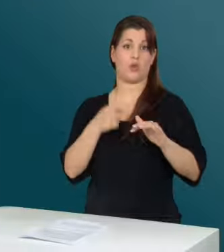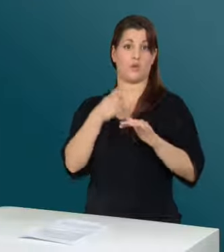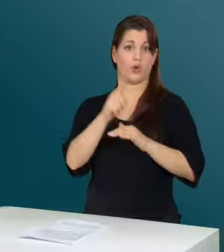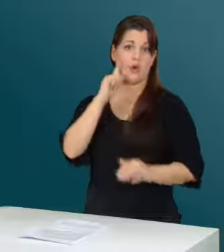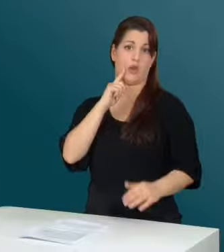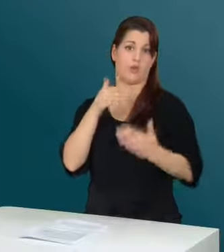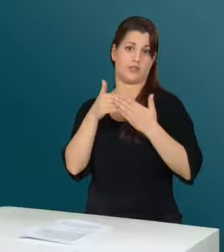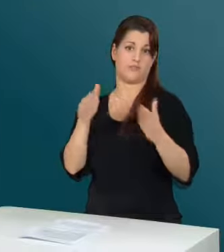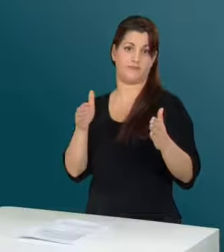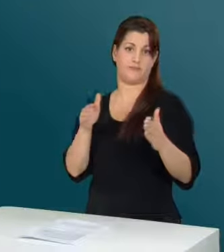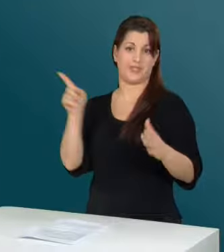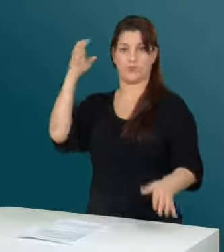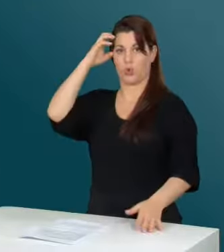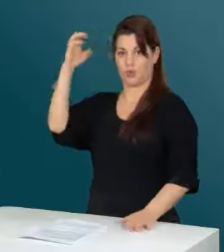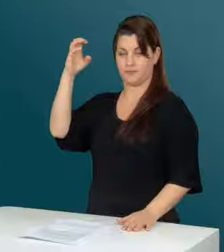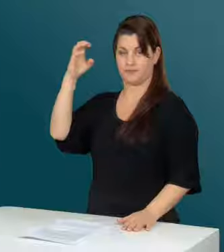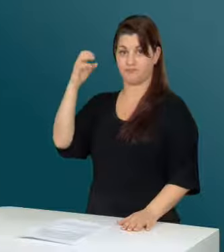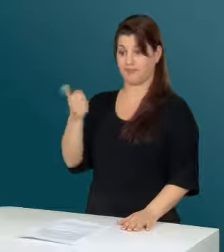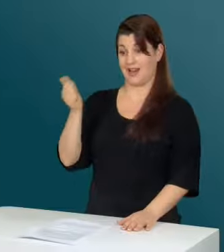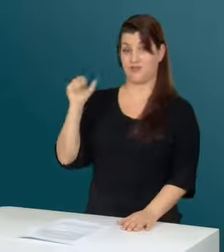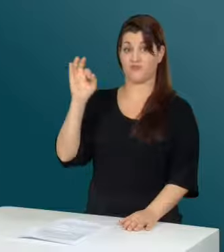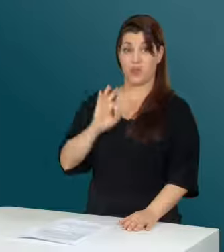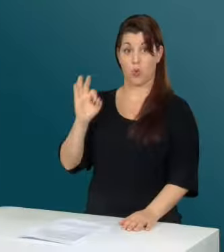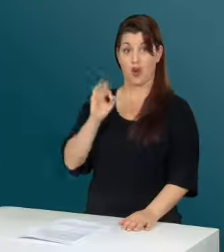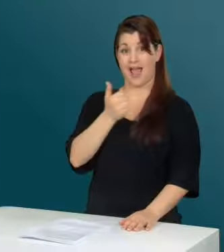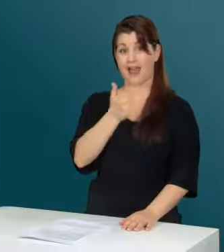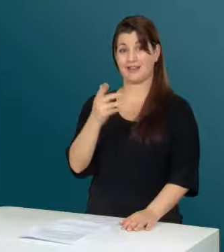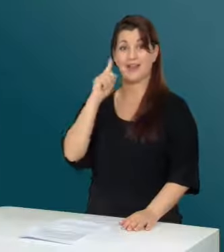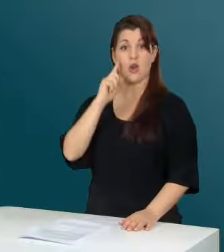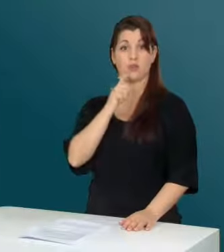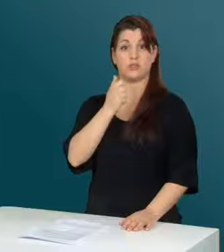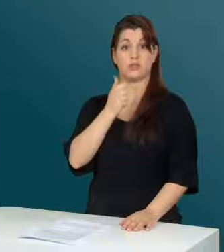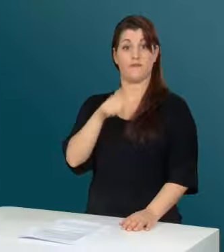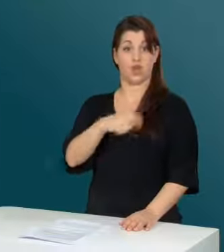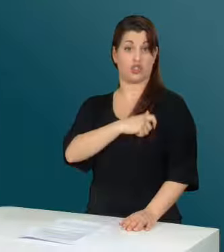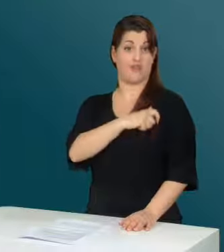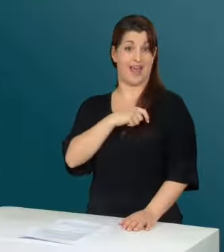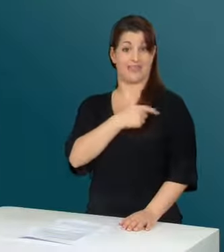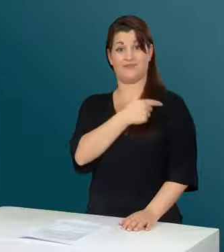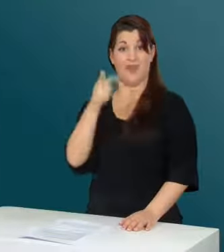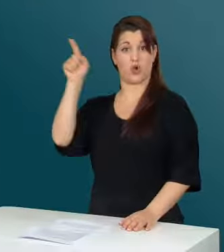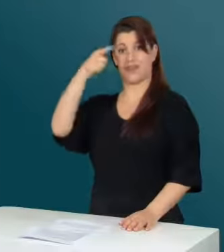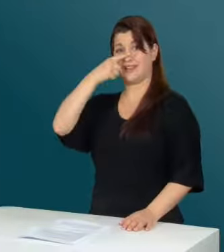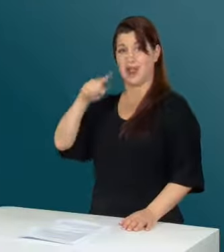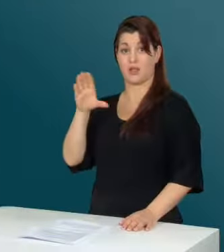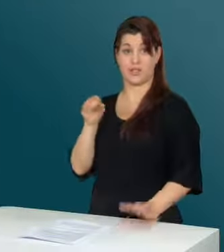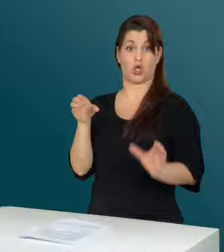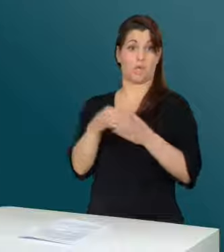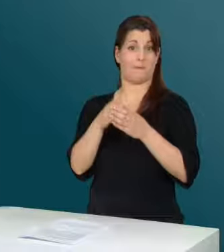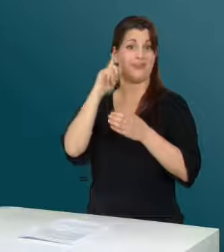Gehörlose. Im Februar reiste eine Gruppe Schweizer Gehörloser mit Devtravel und einem Gebärdensprach-Dolmetscher